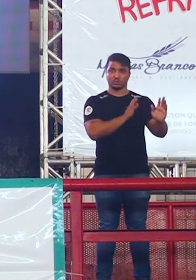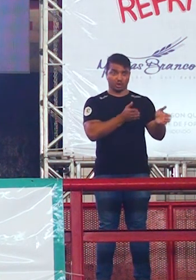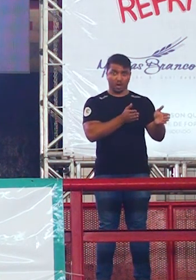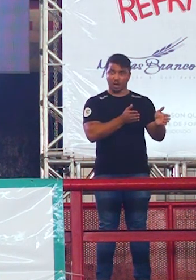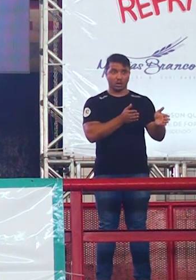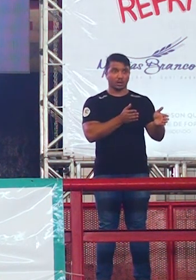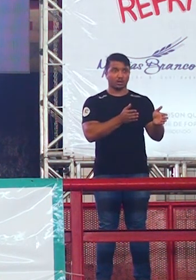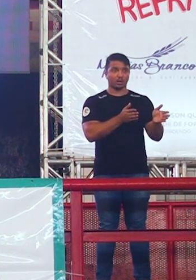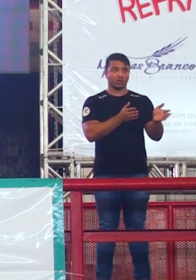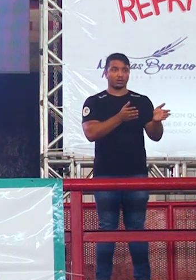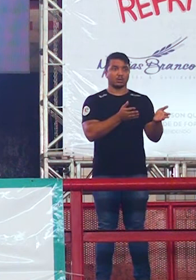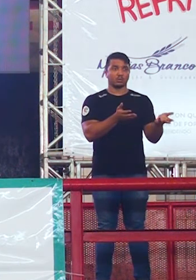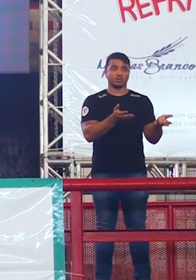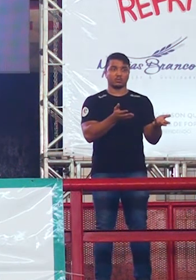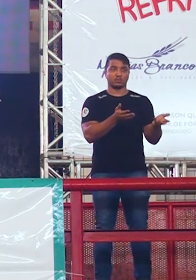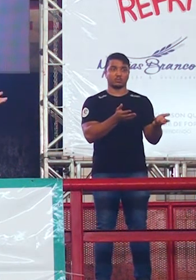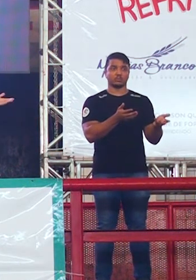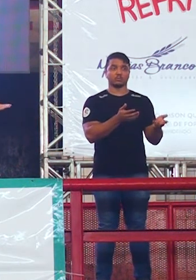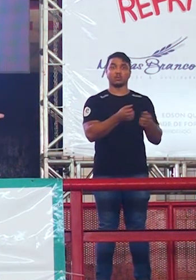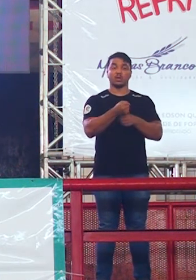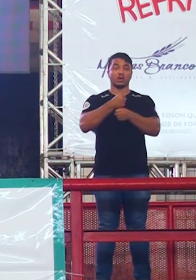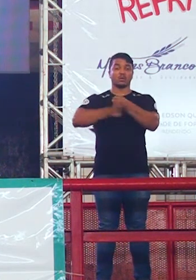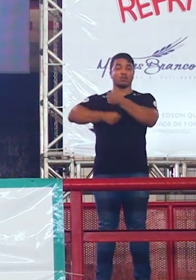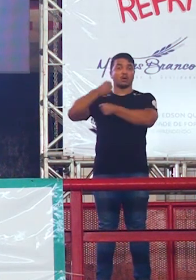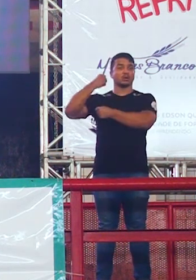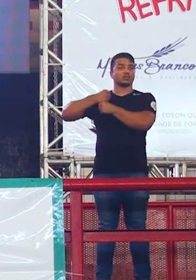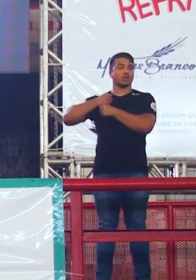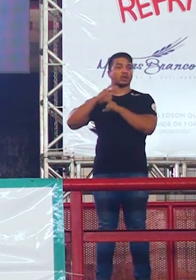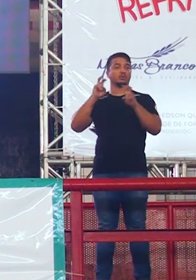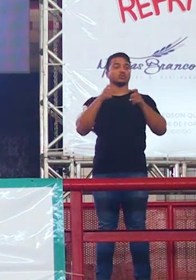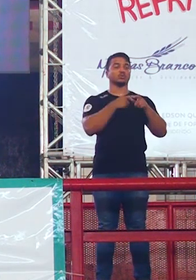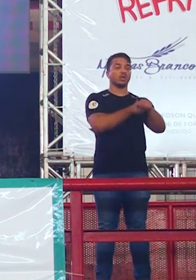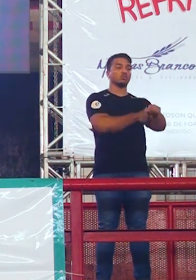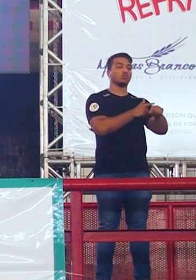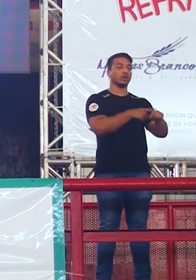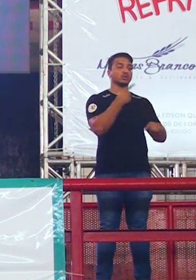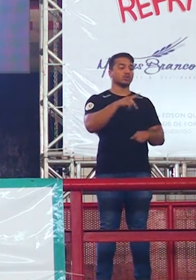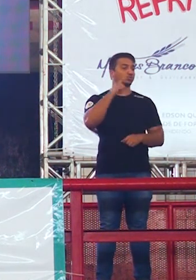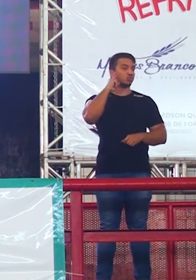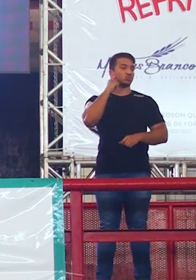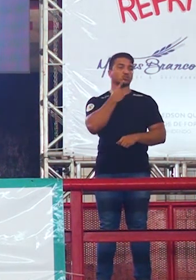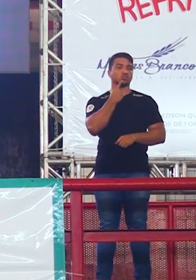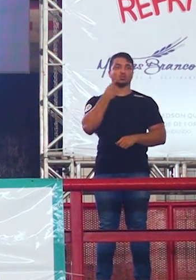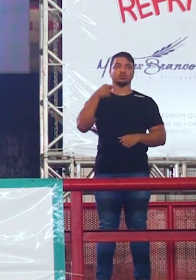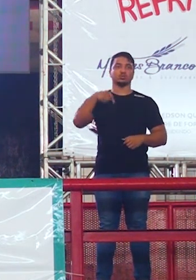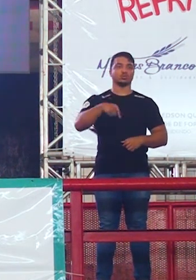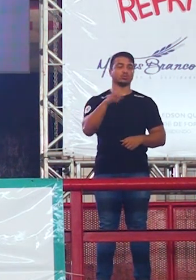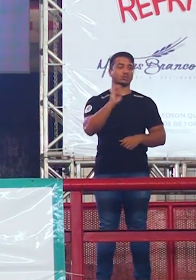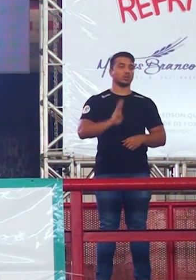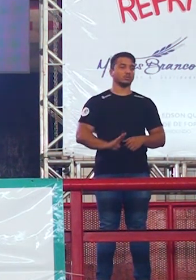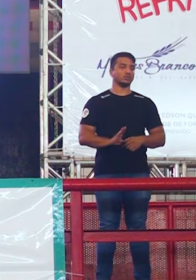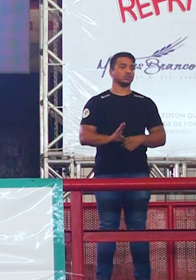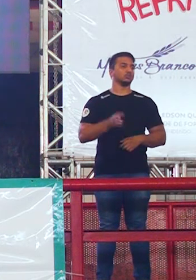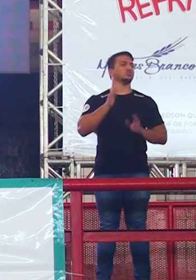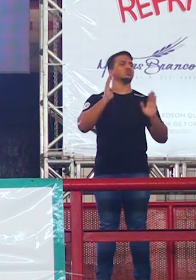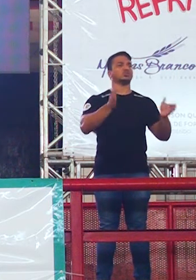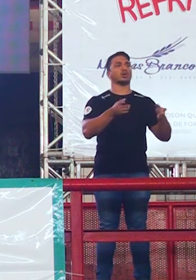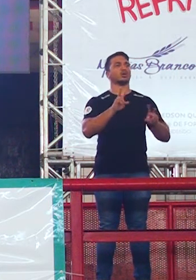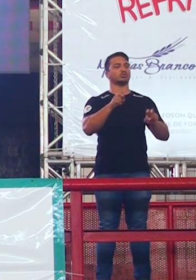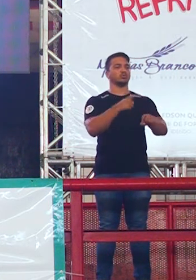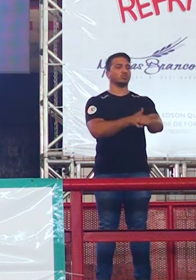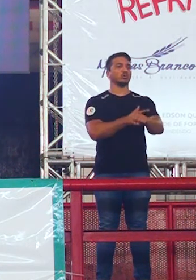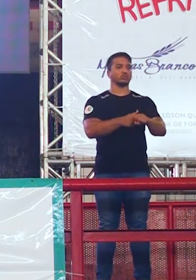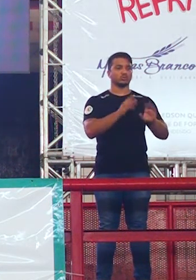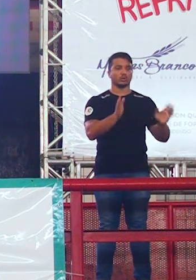Caiu ou não? Ano passado foi uma discussão sobre a educação de surdos, galera. Já caiu a educação.